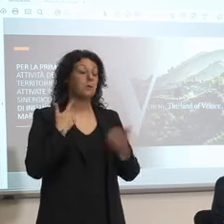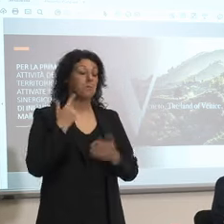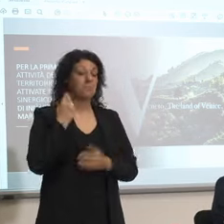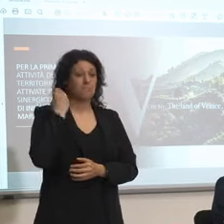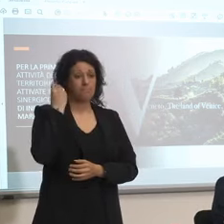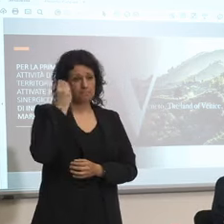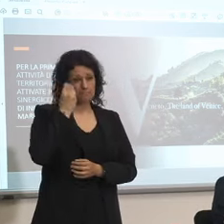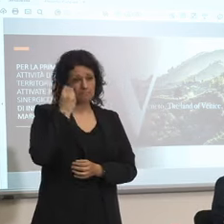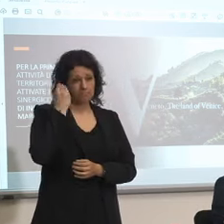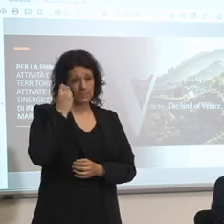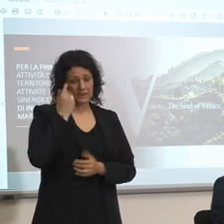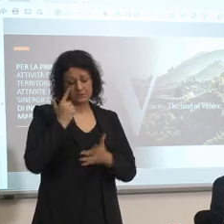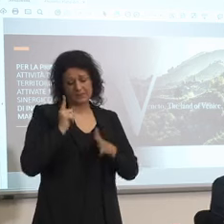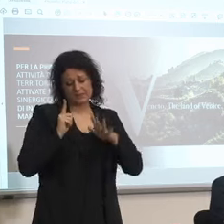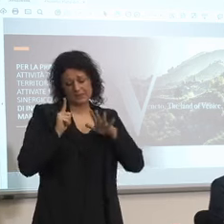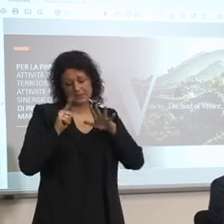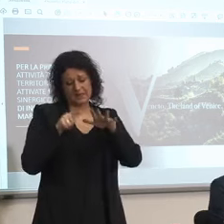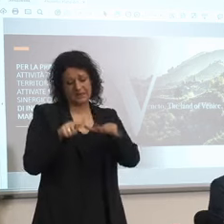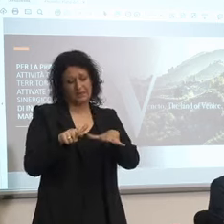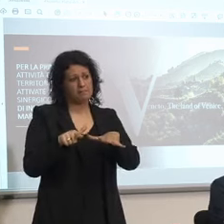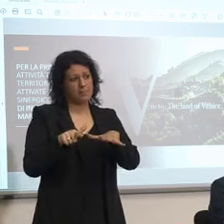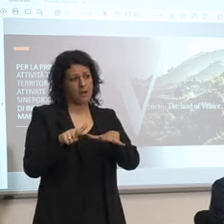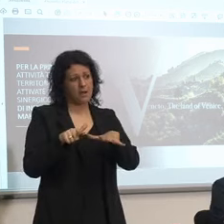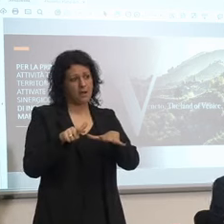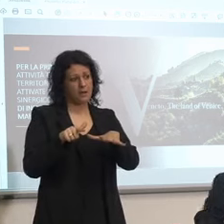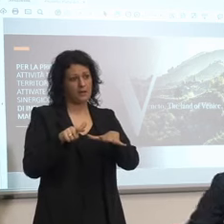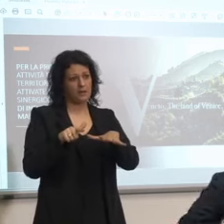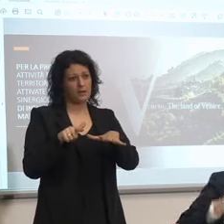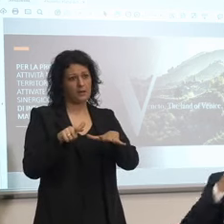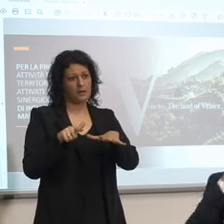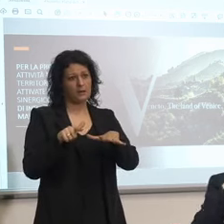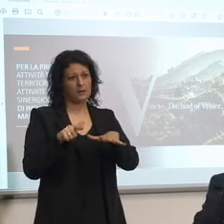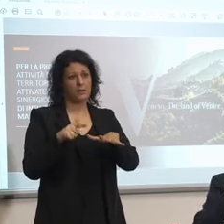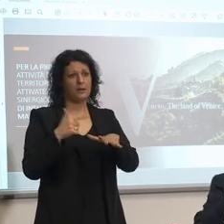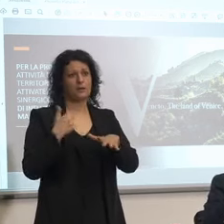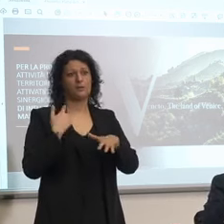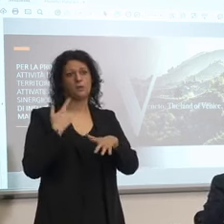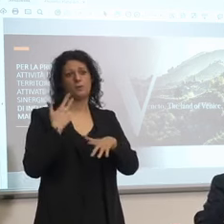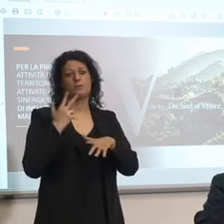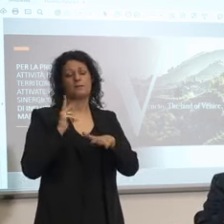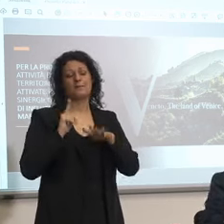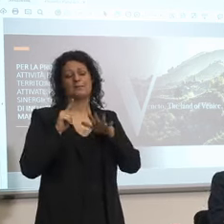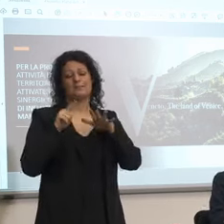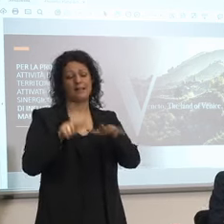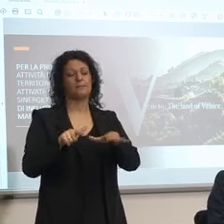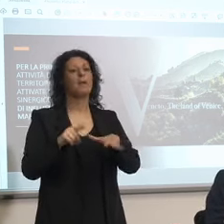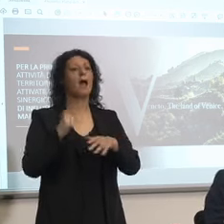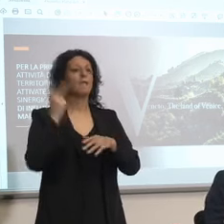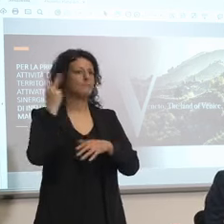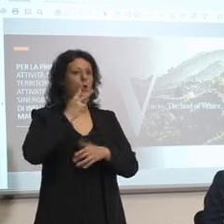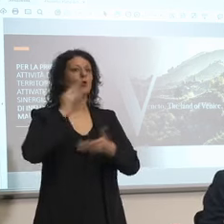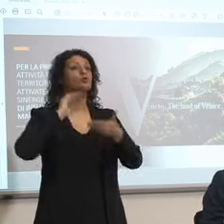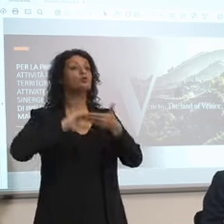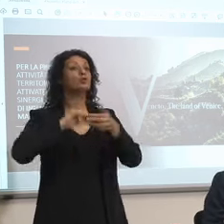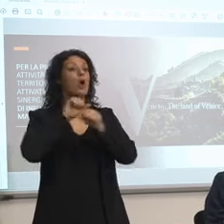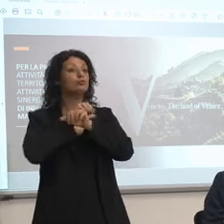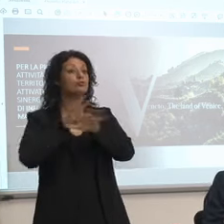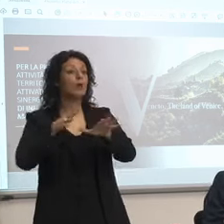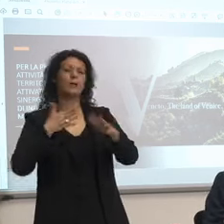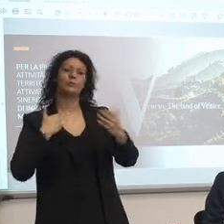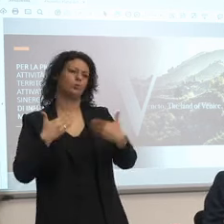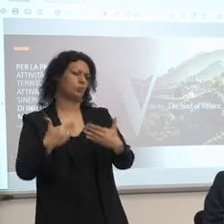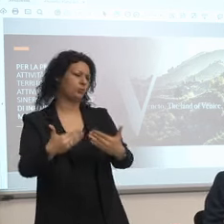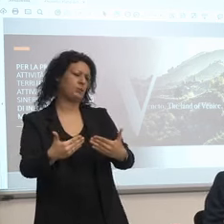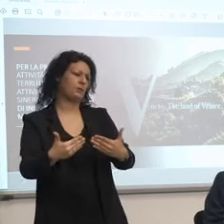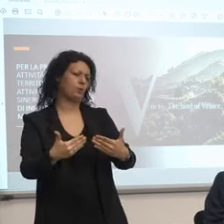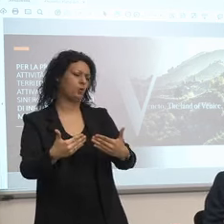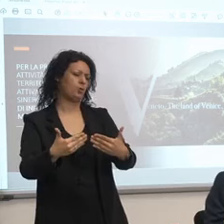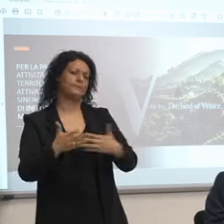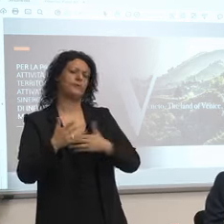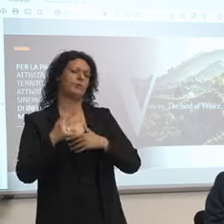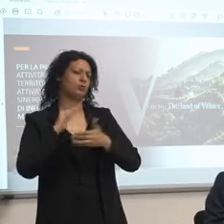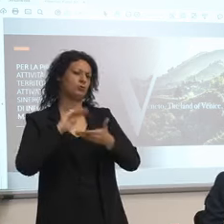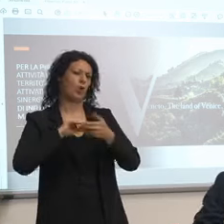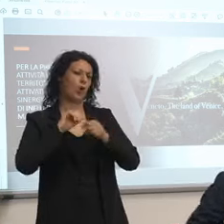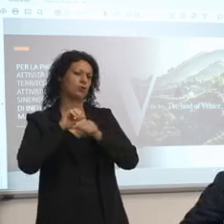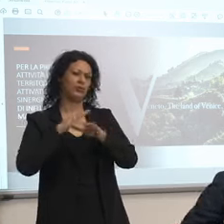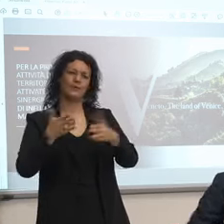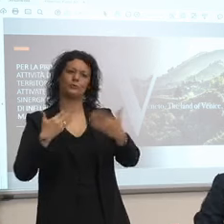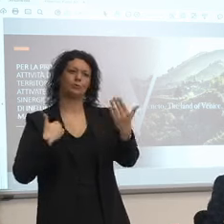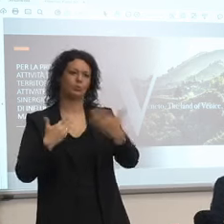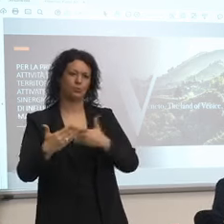che nel giro di una settimana di poter iniziare beh i social subito ma i canali